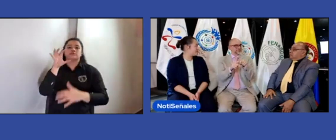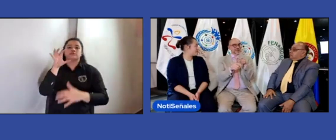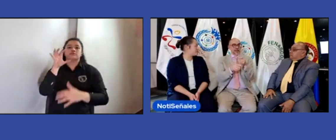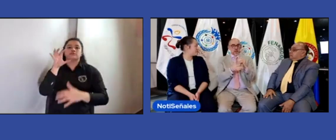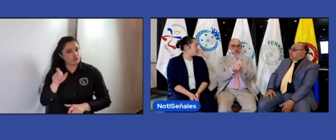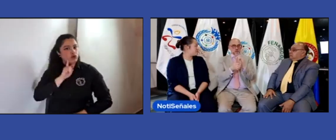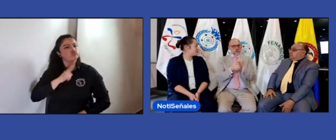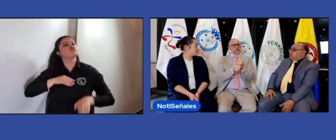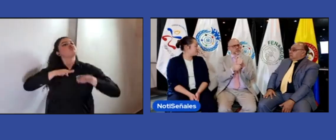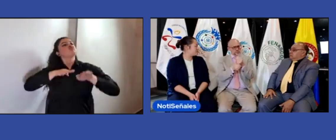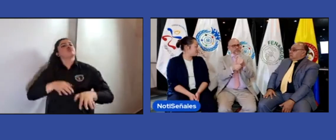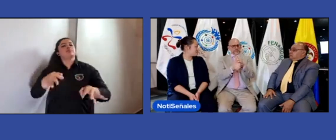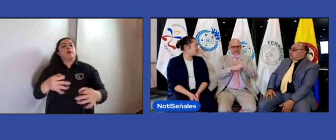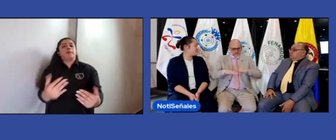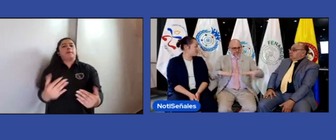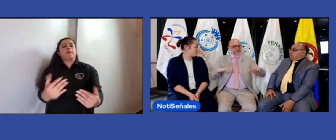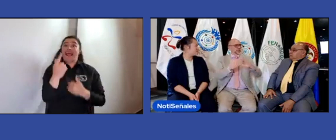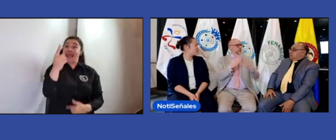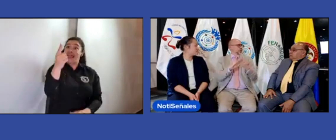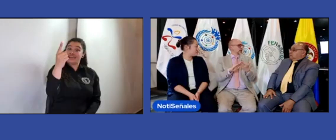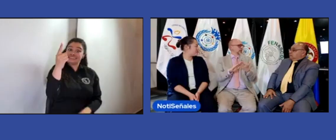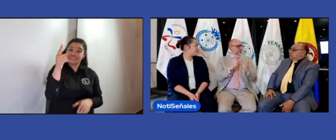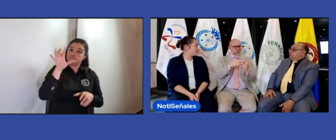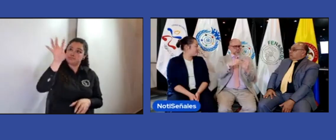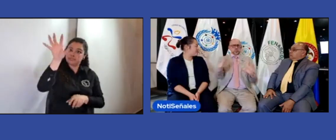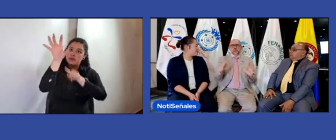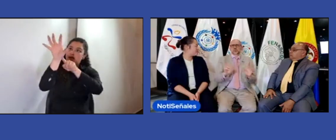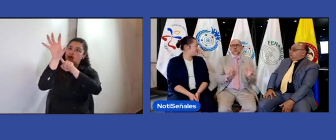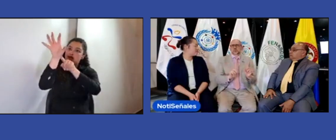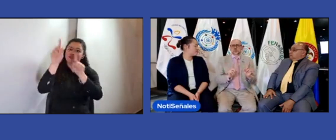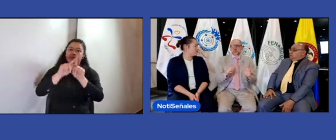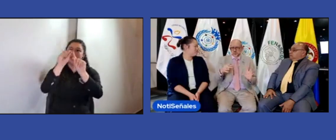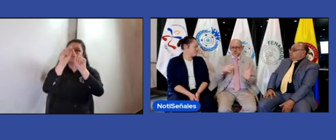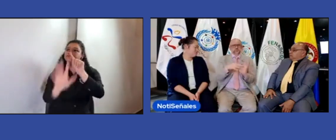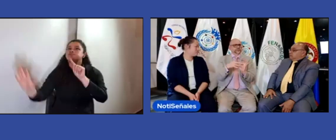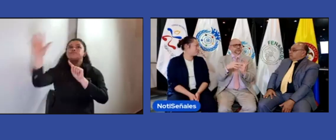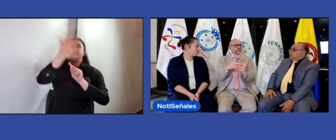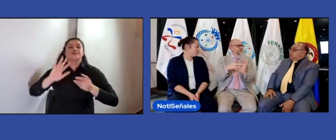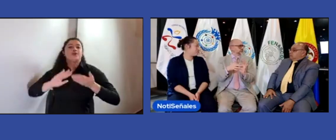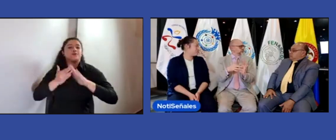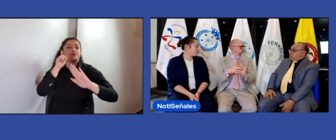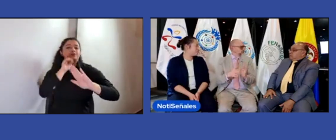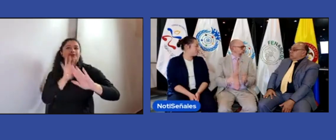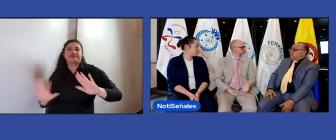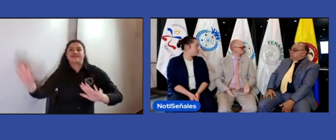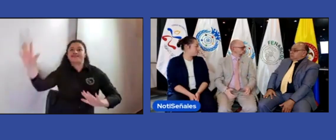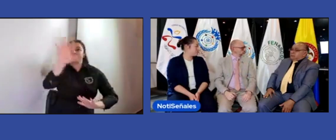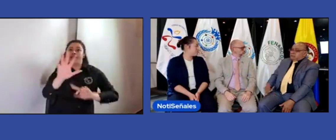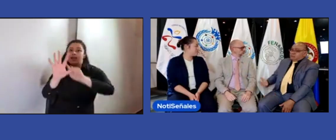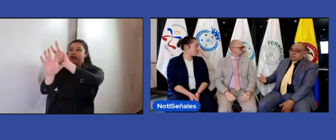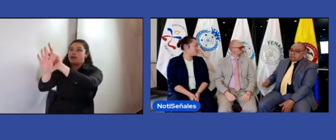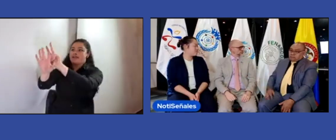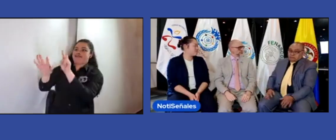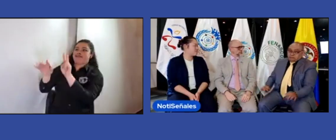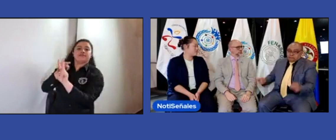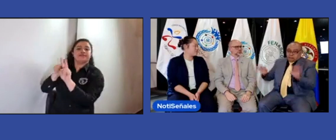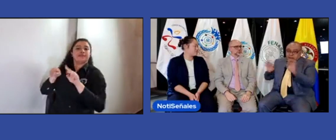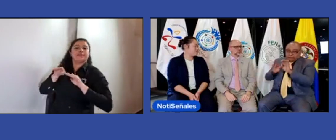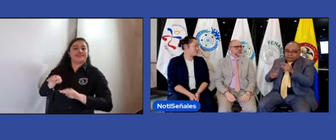WFD y que tienen su voz allí en ese espacio pero trabajamos para toda la comunidad obviamente así